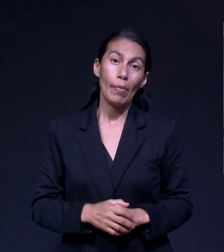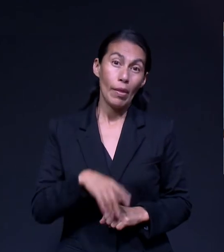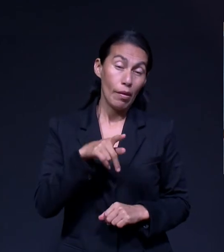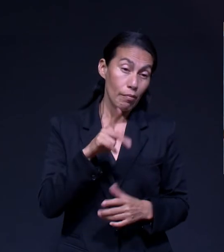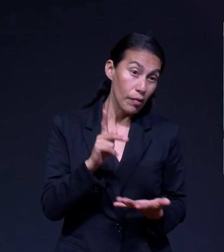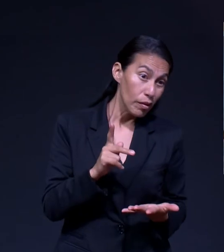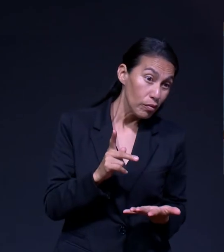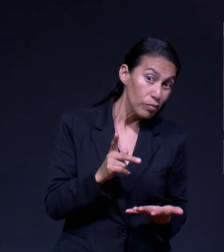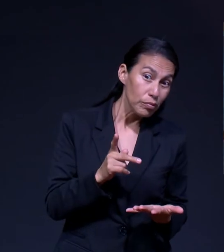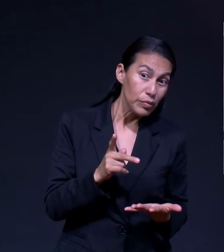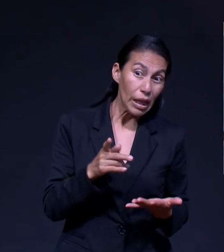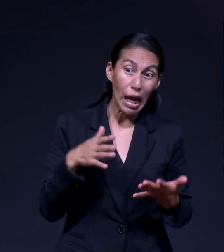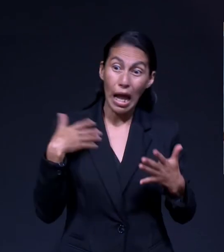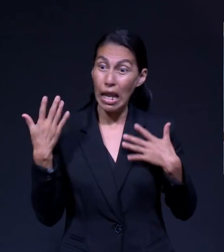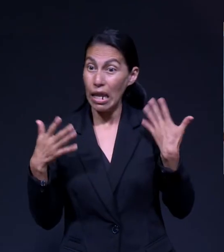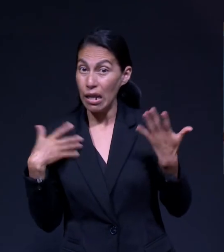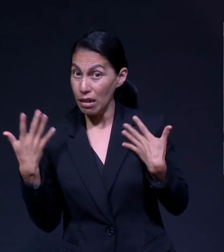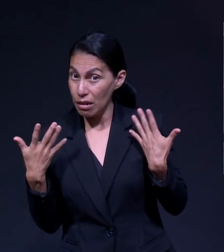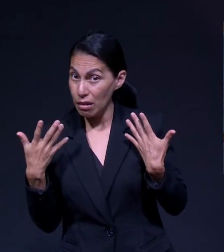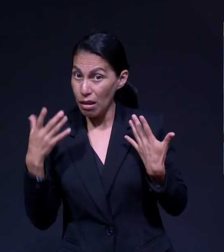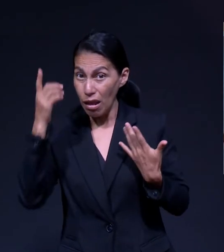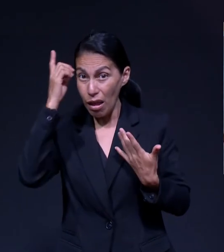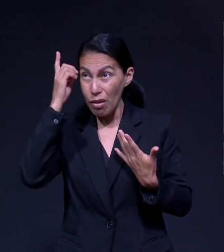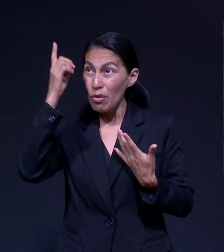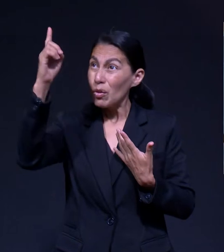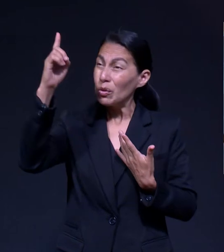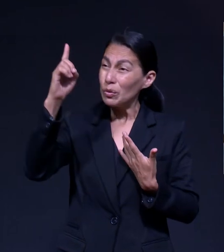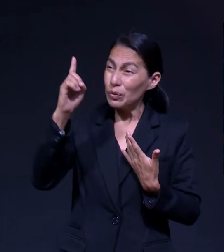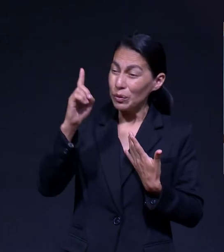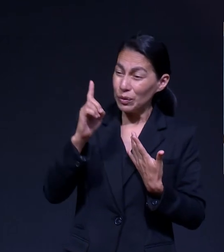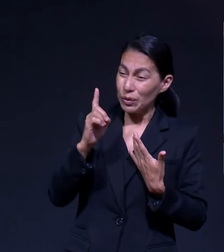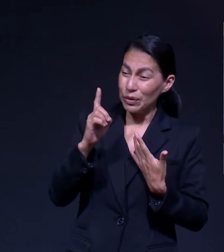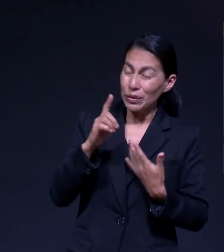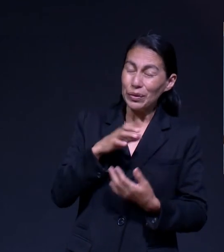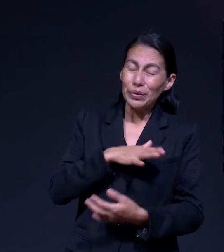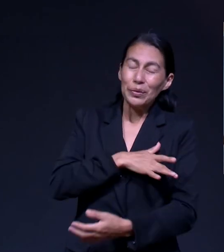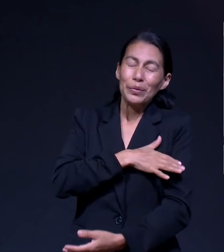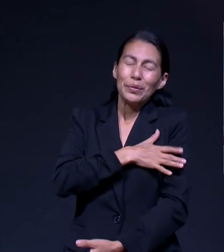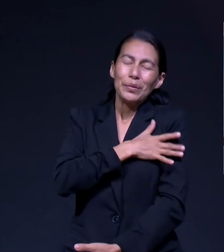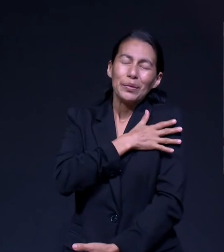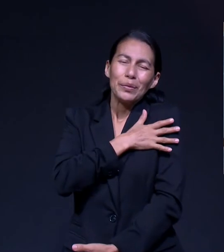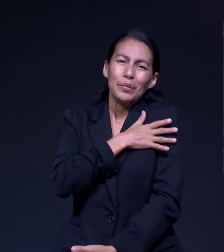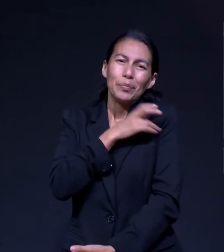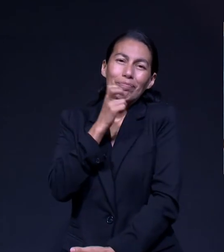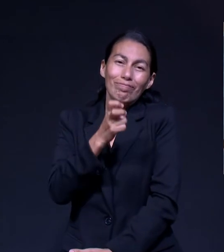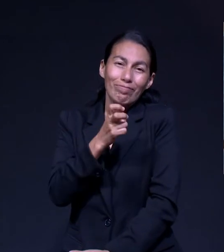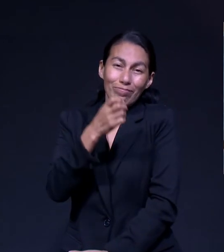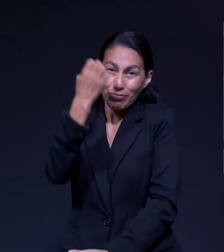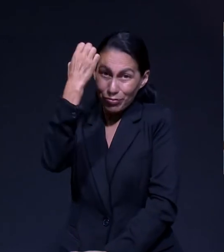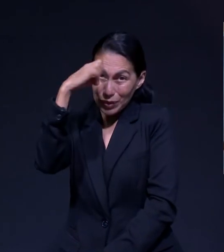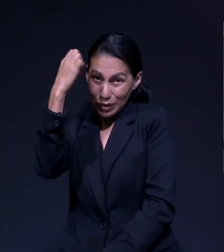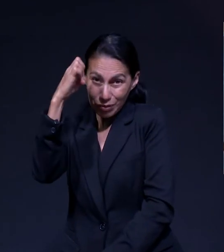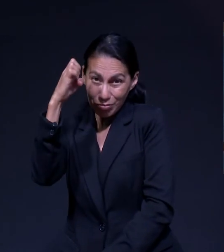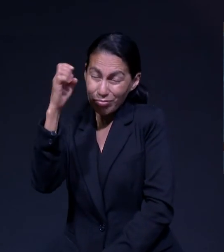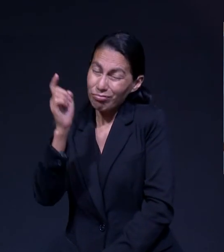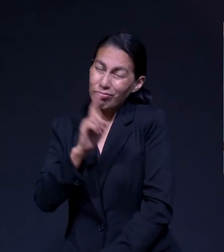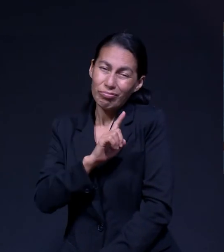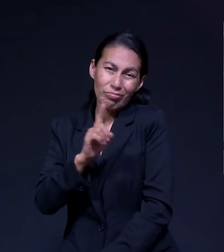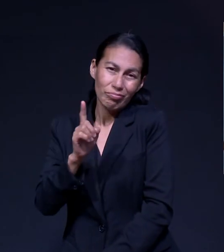experimentado la alegría de la presencia de Dios La fuerza espiritual para vivir la vida cada día,